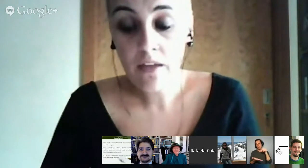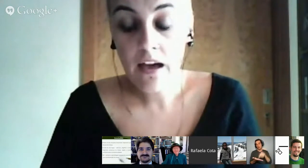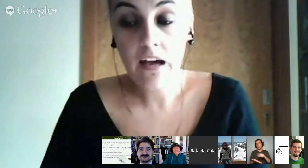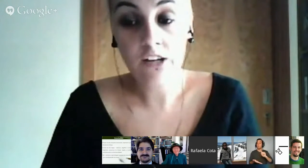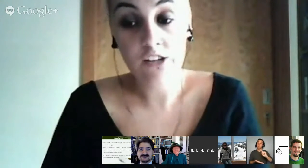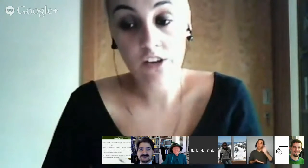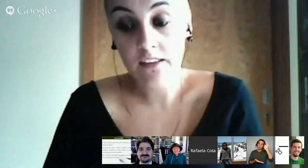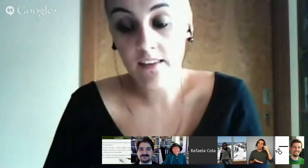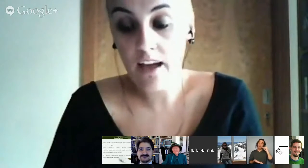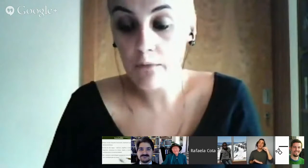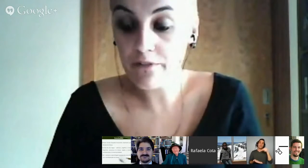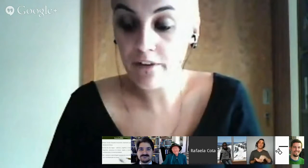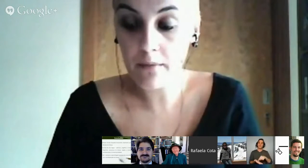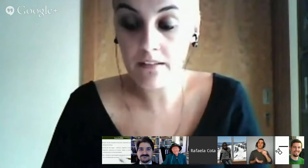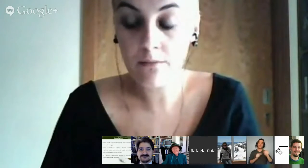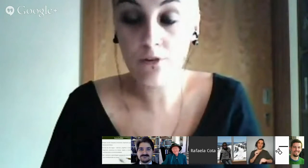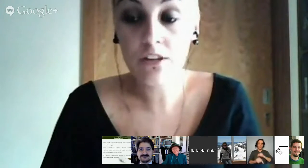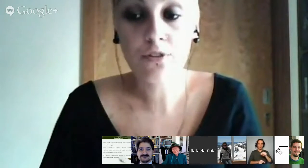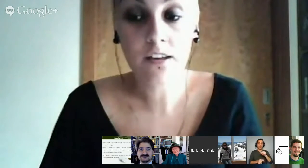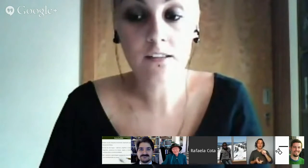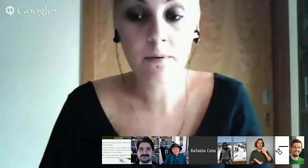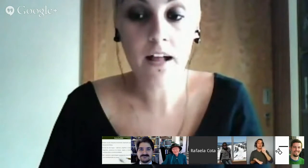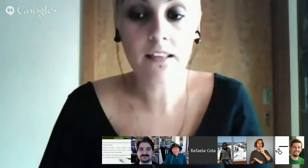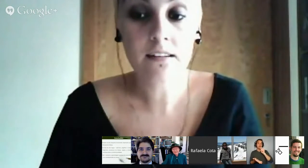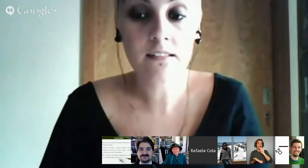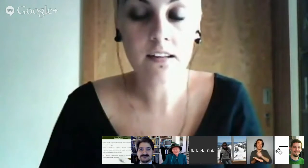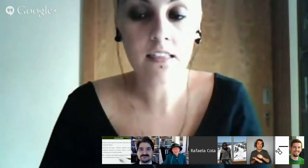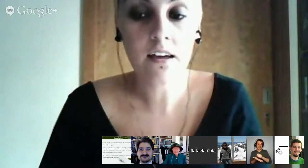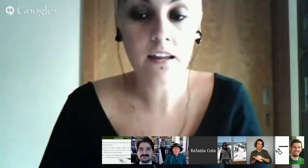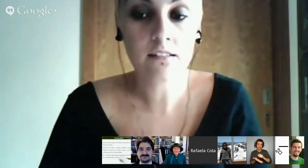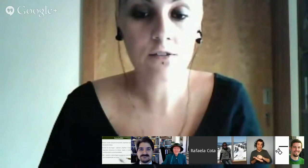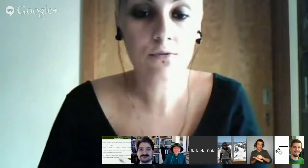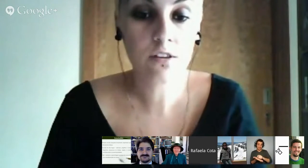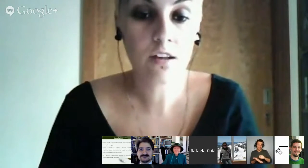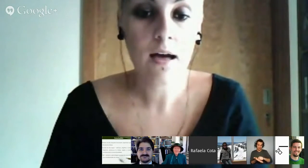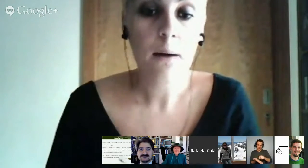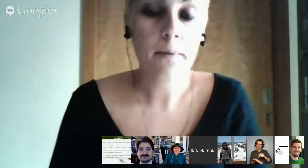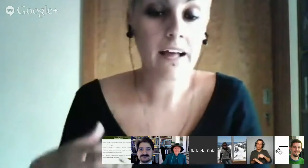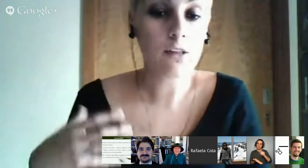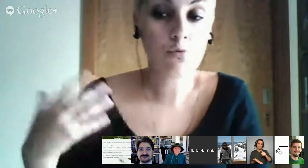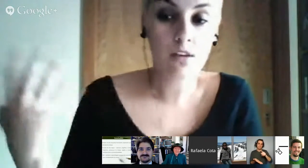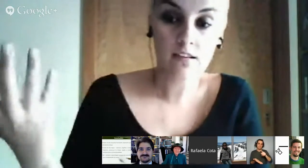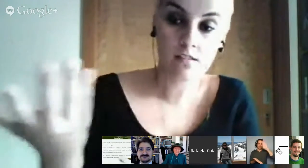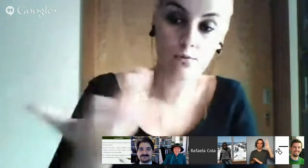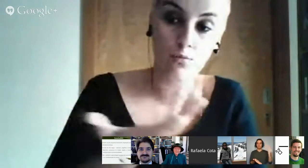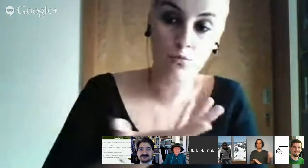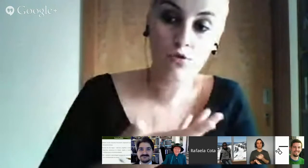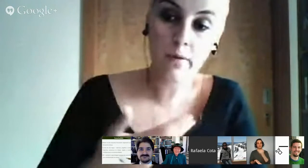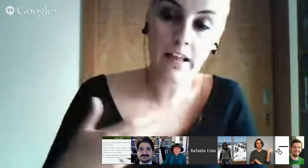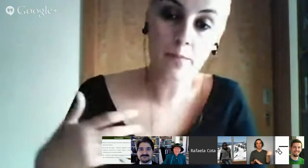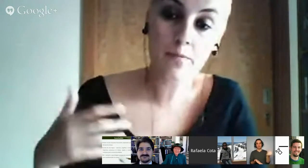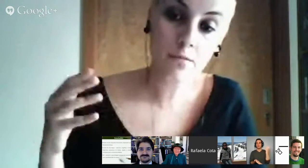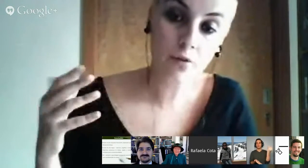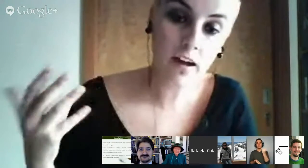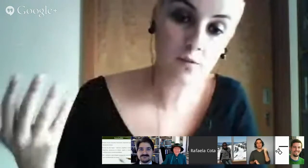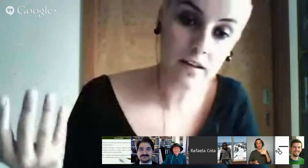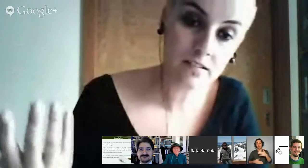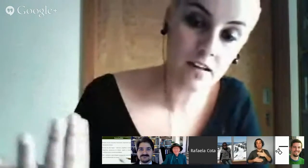a escrita é uma ferramenta muito importante para a literacia da criança surda para que ela conheça o mundo para que ela perceba o que é que se passa